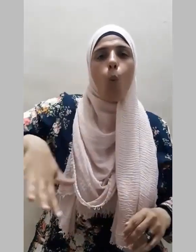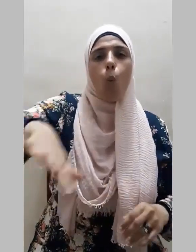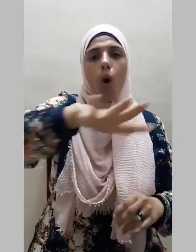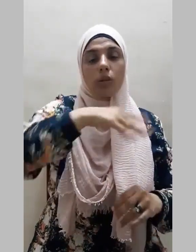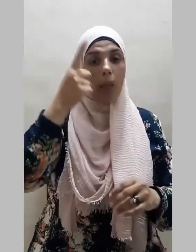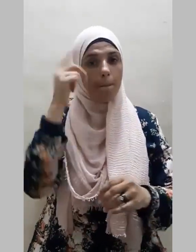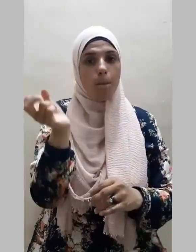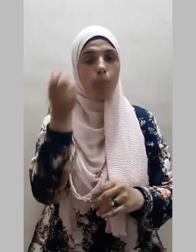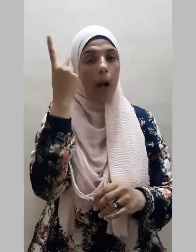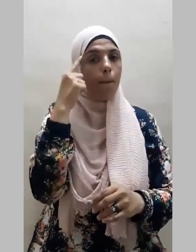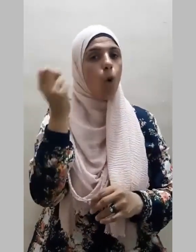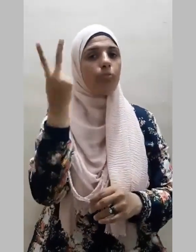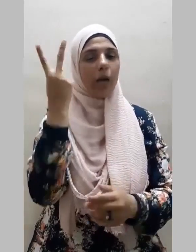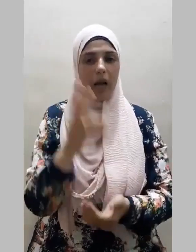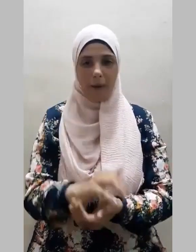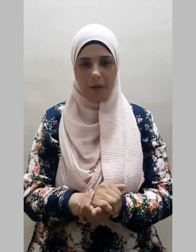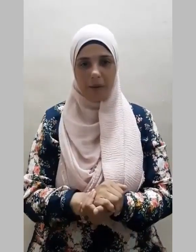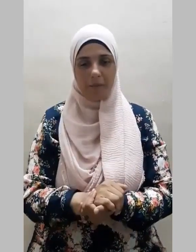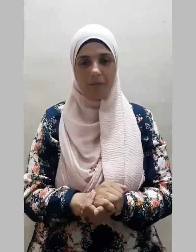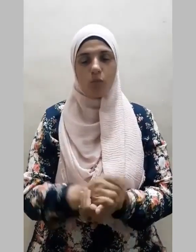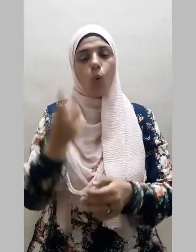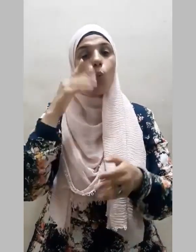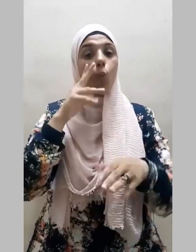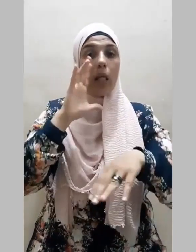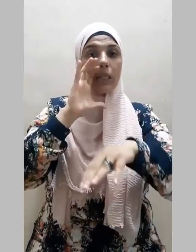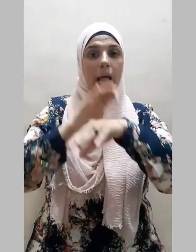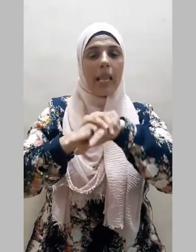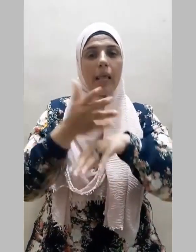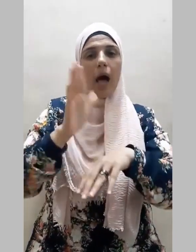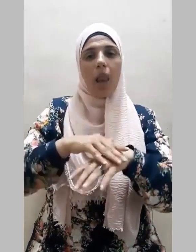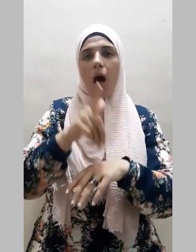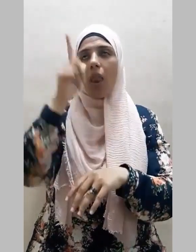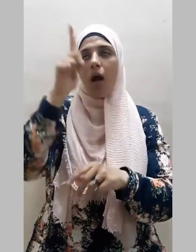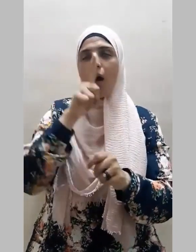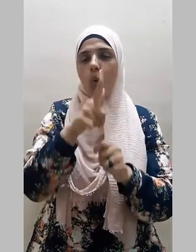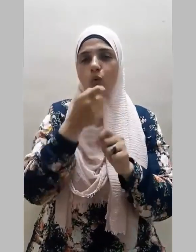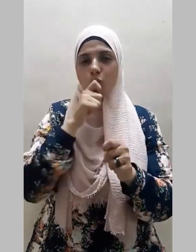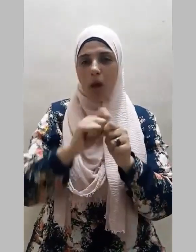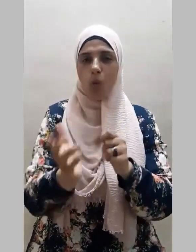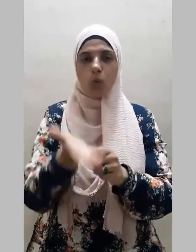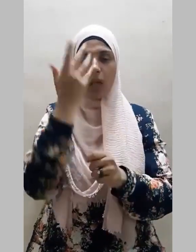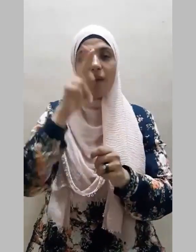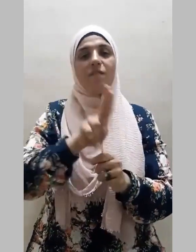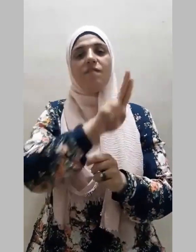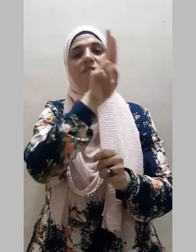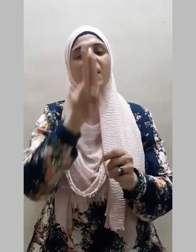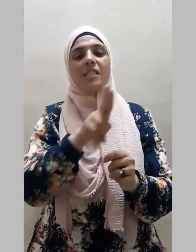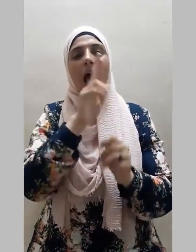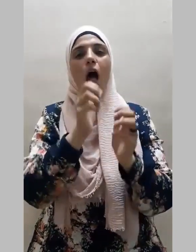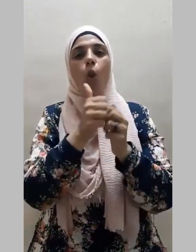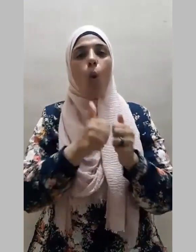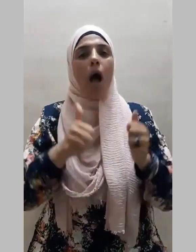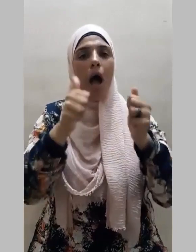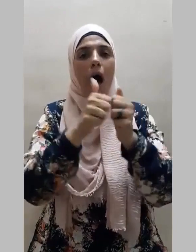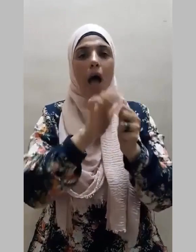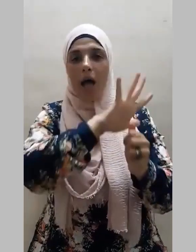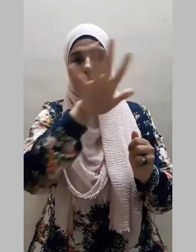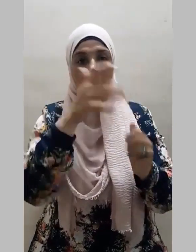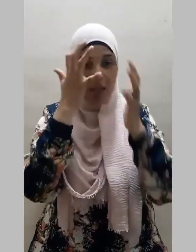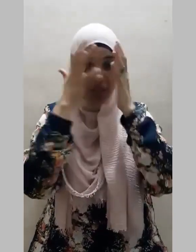المبتكرة ودلالة ذلك قوله تعالى فاسألوا أهل الذكر إن كنتم لا